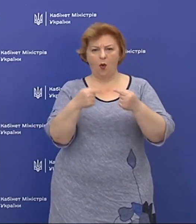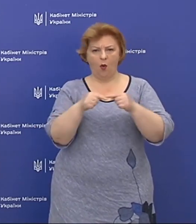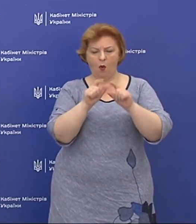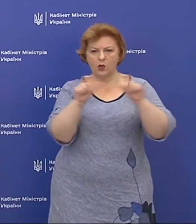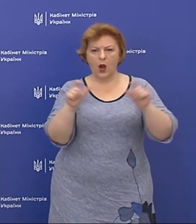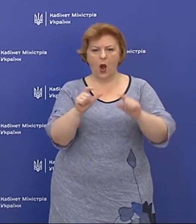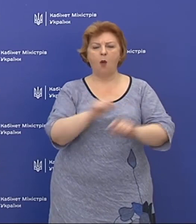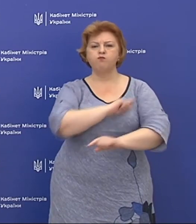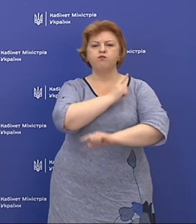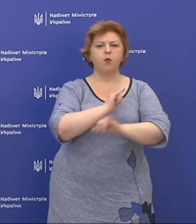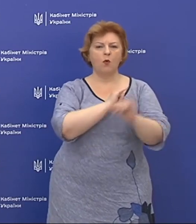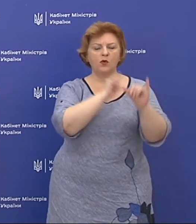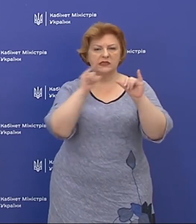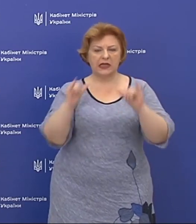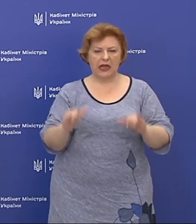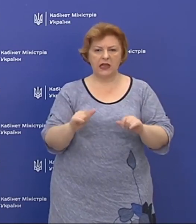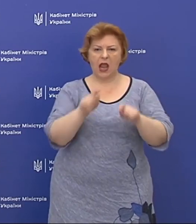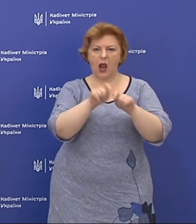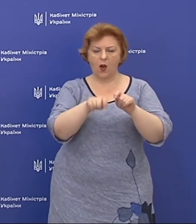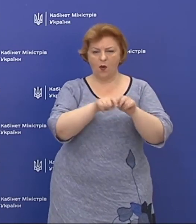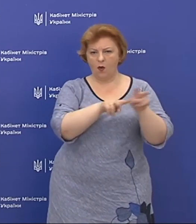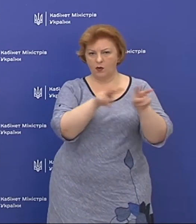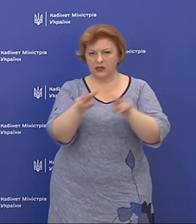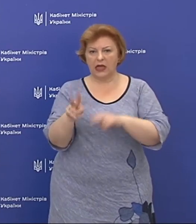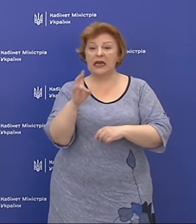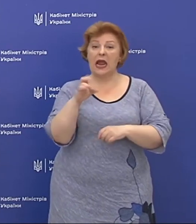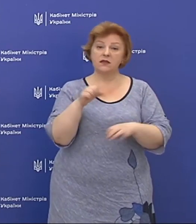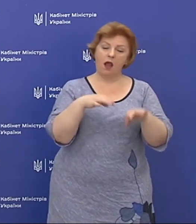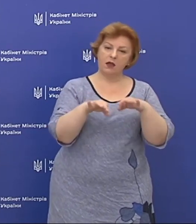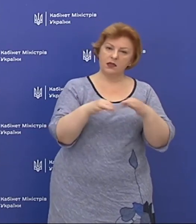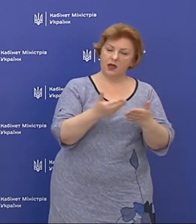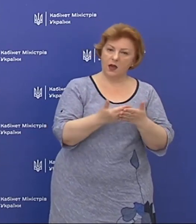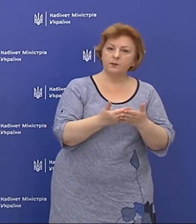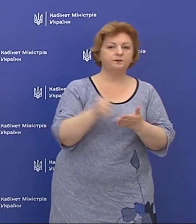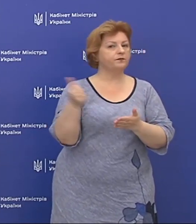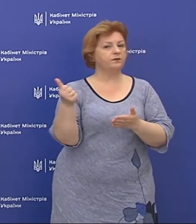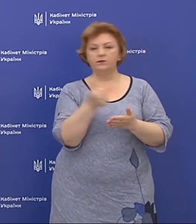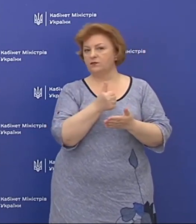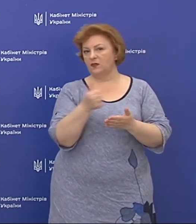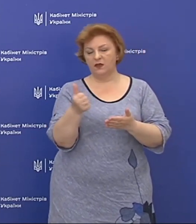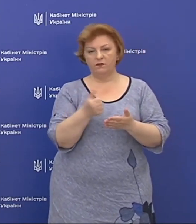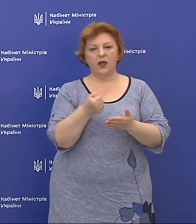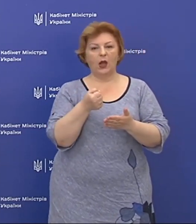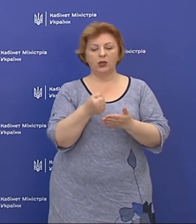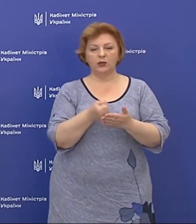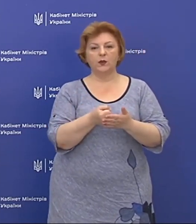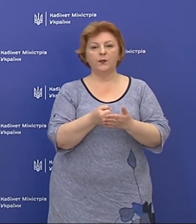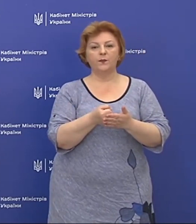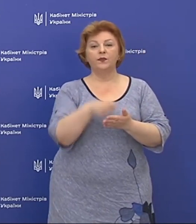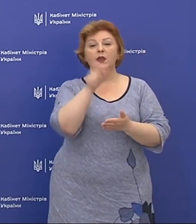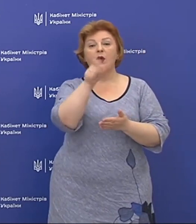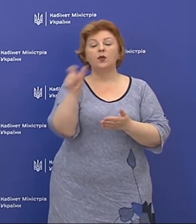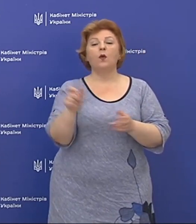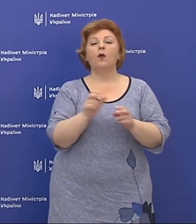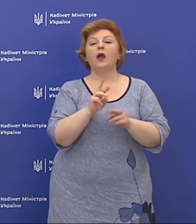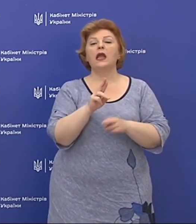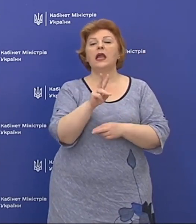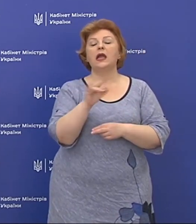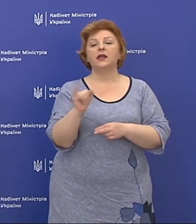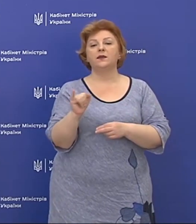щодо посилення контролю на транспорті, перш за все, до людей, які